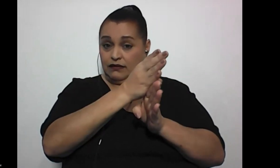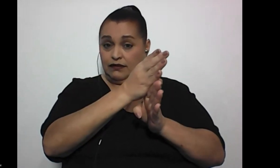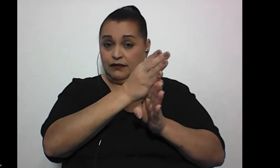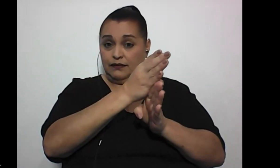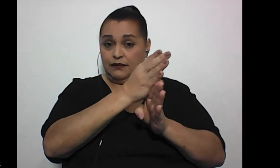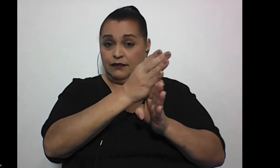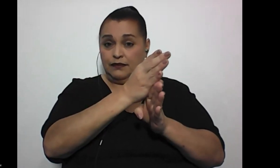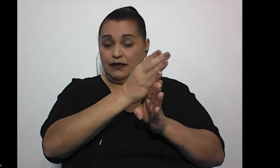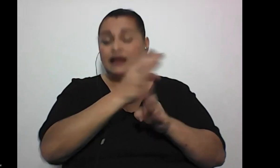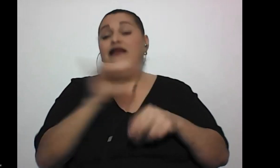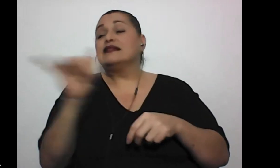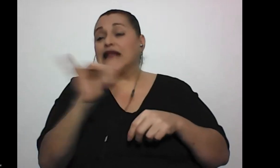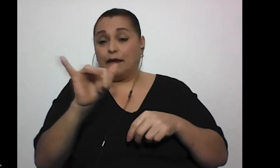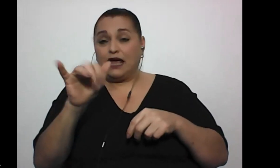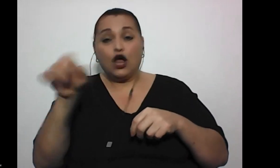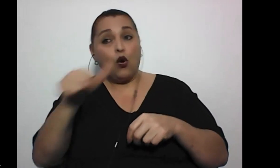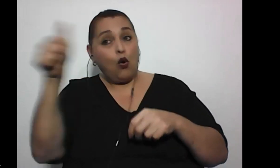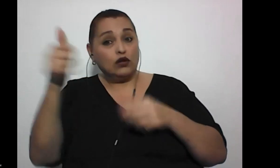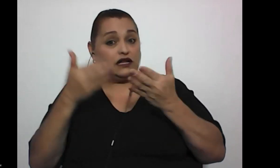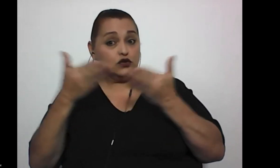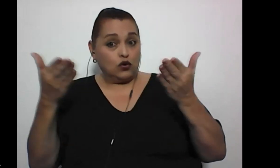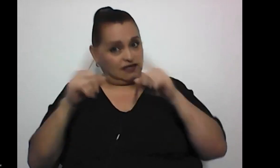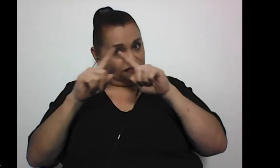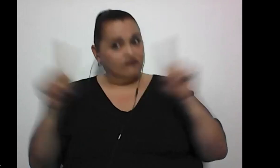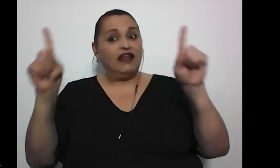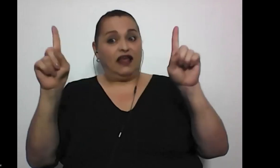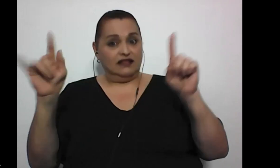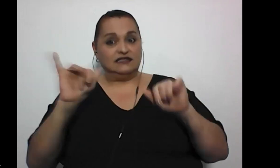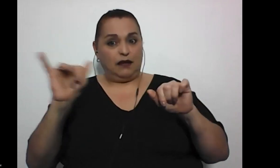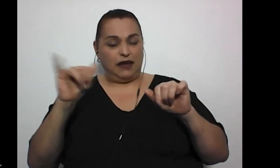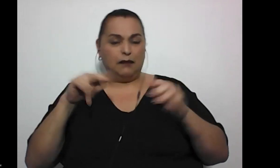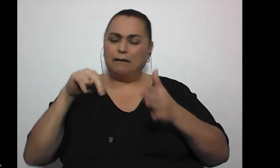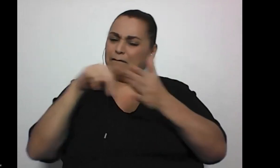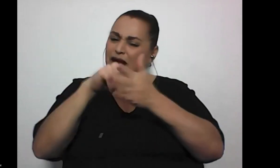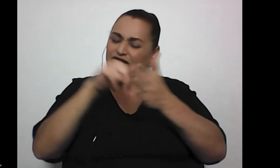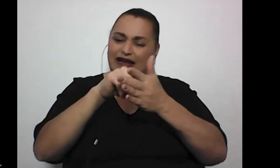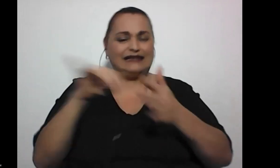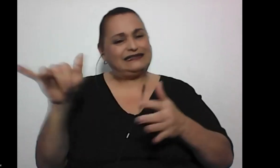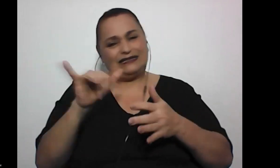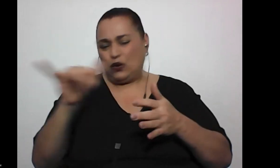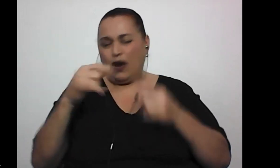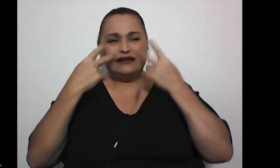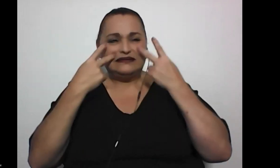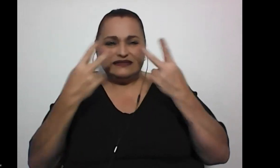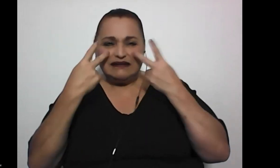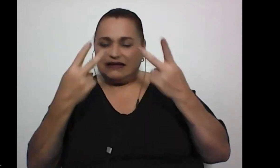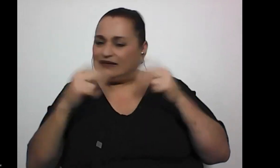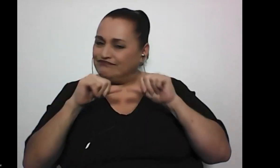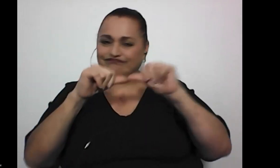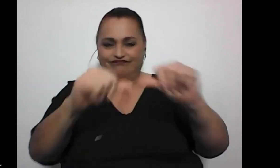también en otras cosas totalmente diferentes y las barreras de igual forma se siguen viendo, ¿verdad?